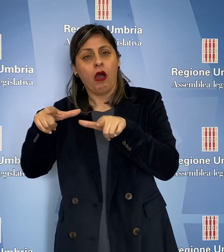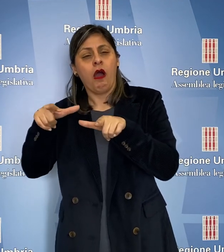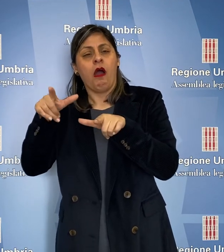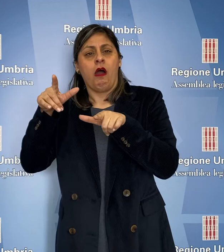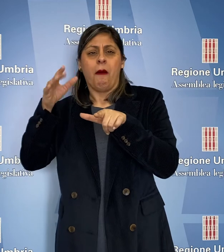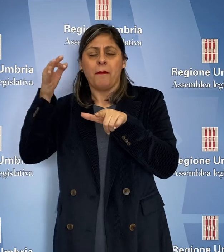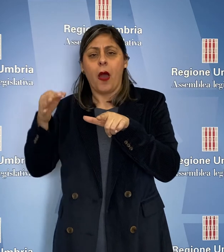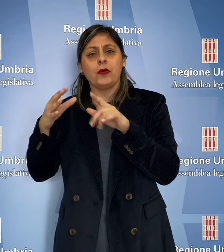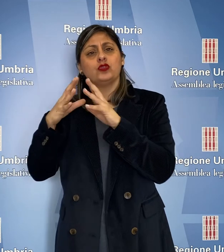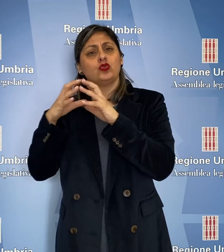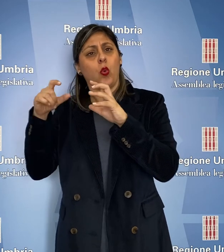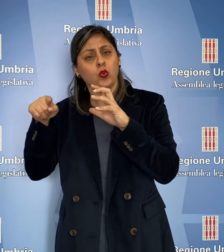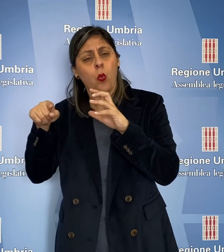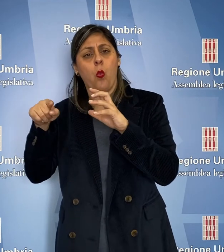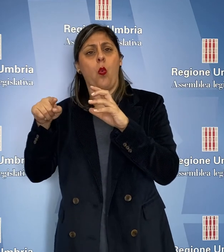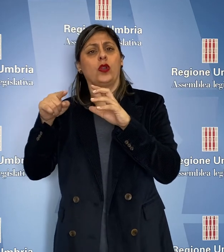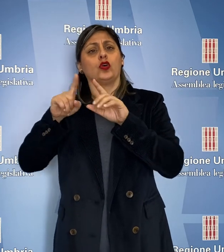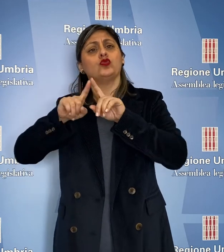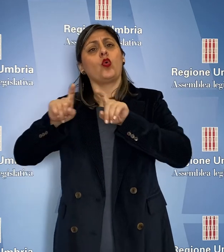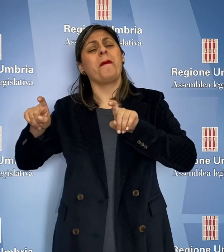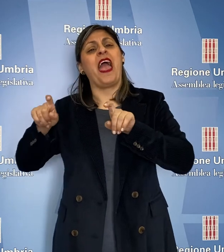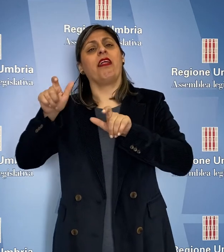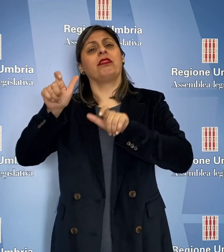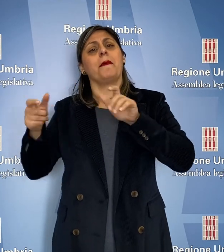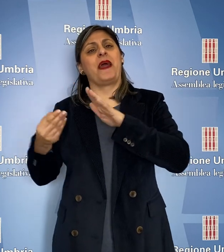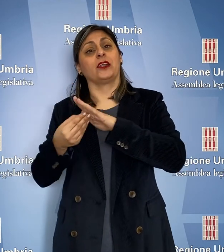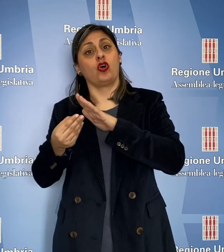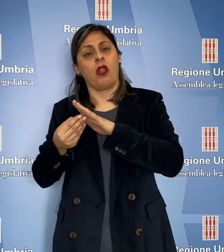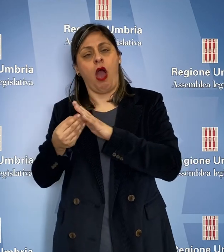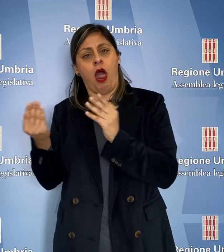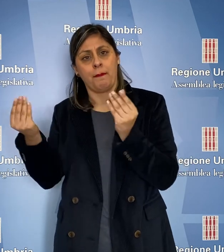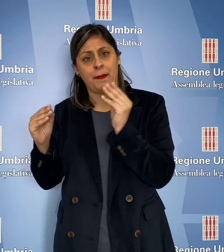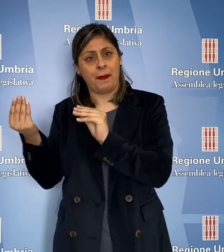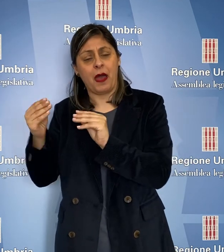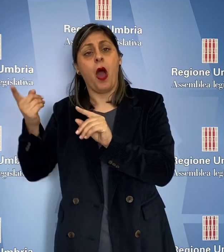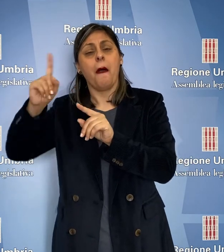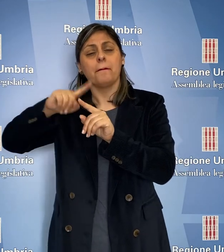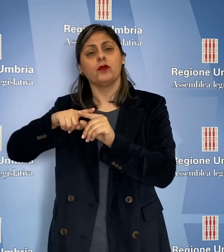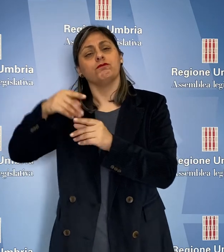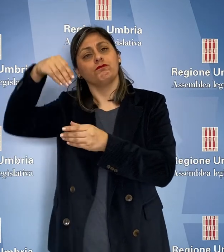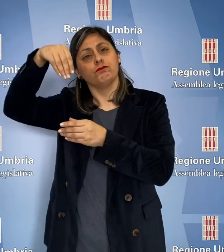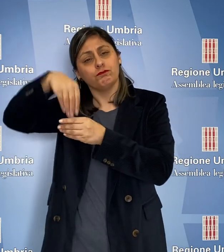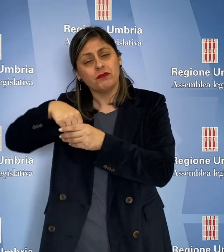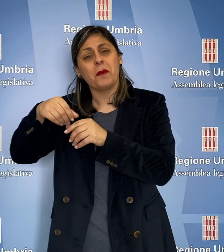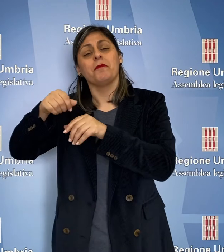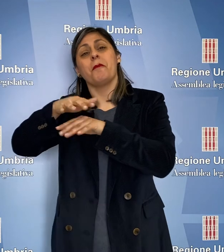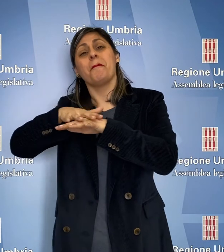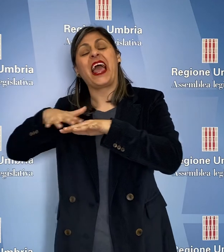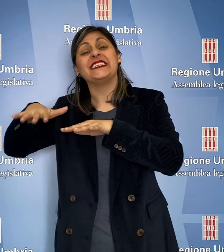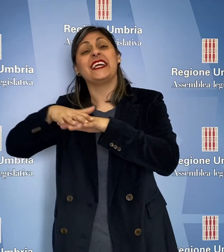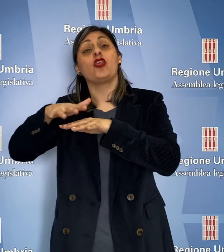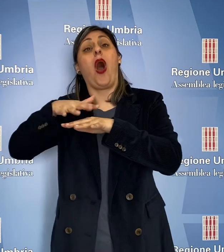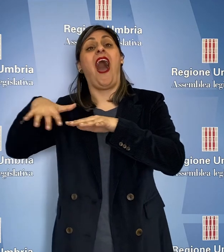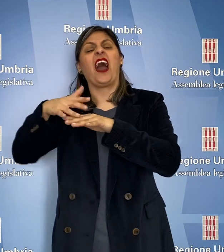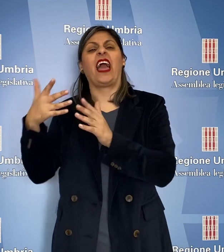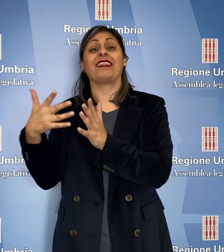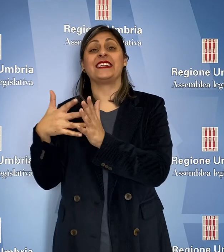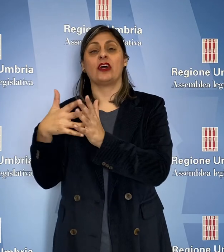termini di strutture, dotazioni strumentali e di personale, nonché la presenza di un presidio di area disagiata all